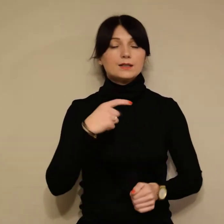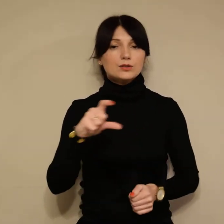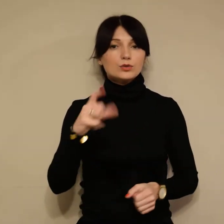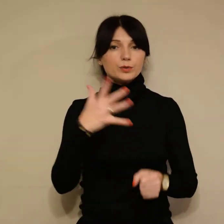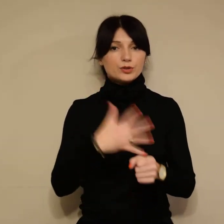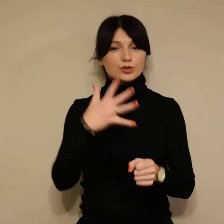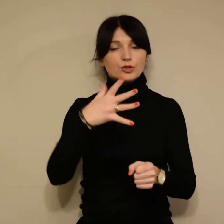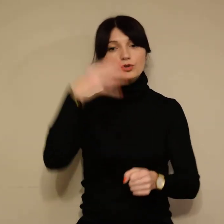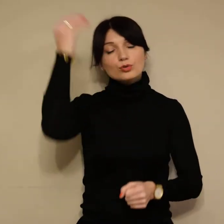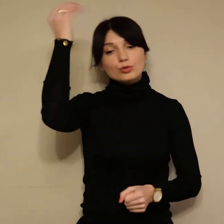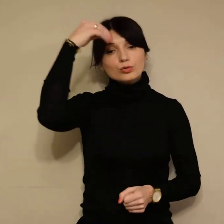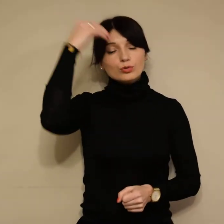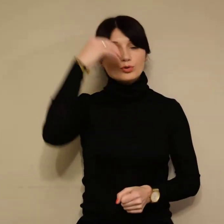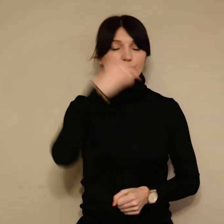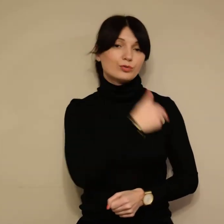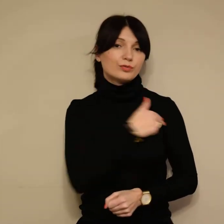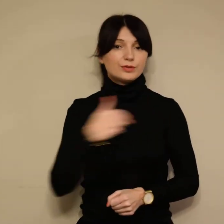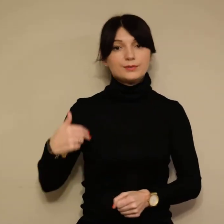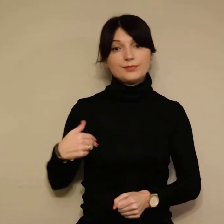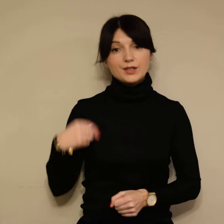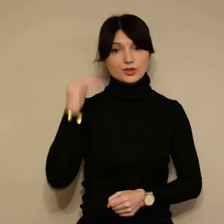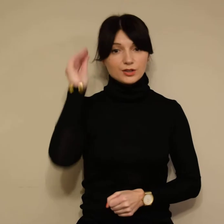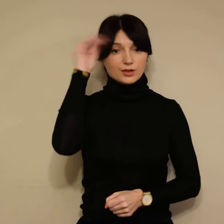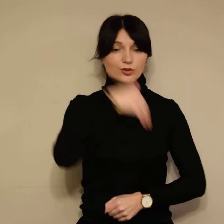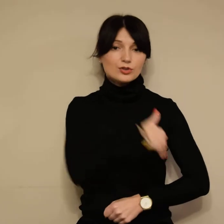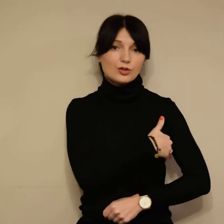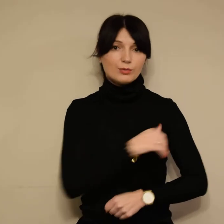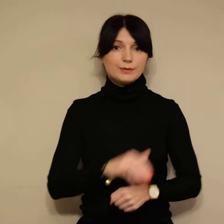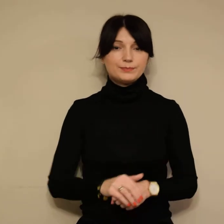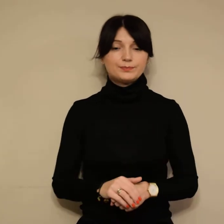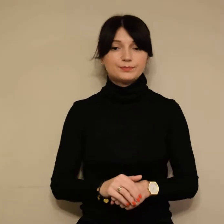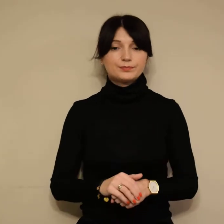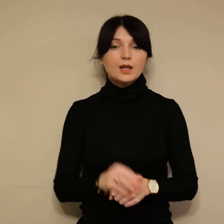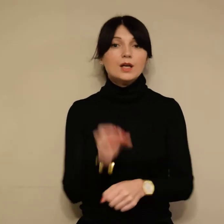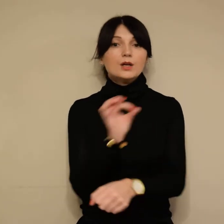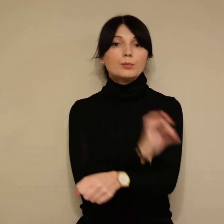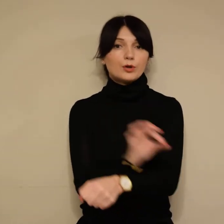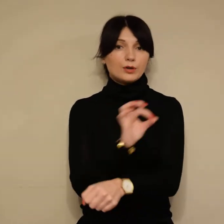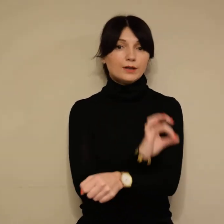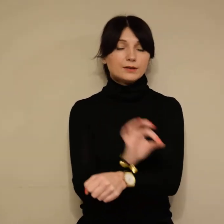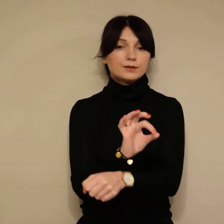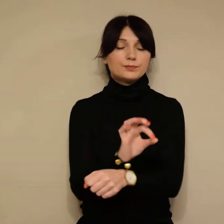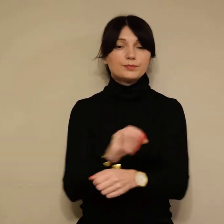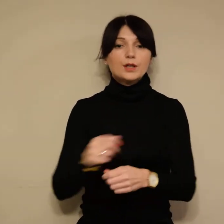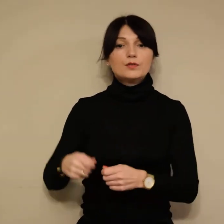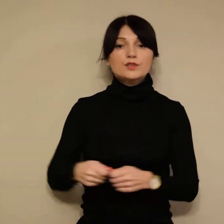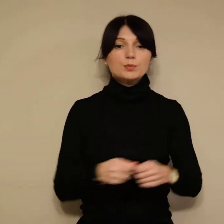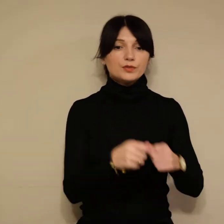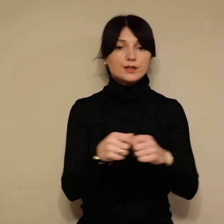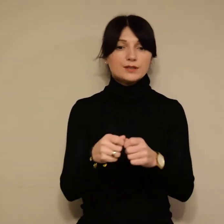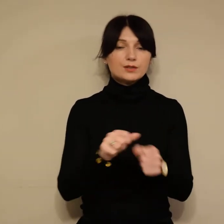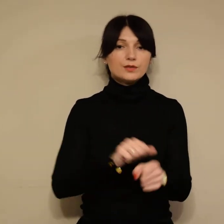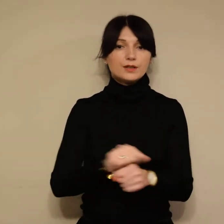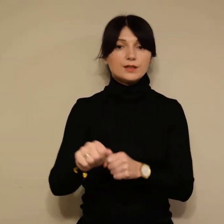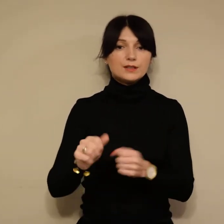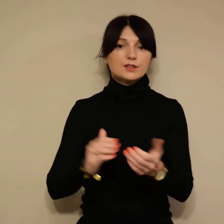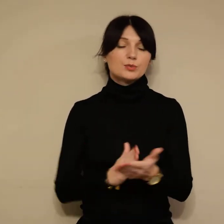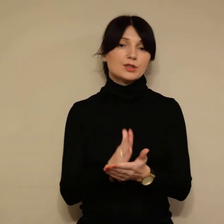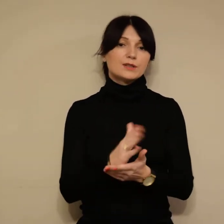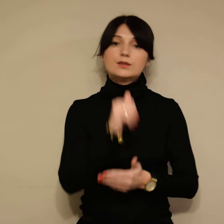150 uczniów naszej szkoły. Projekt współfinansowany jest przez